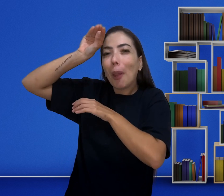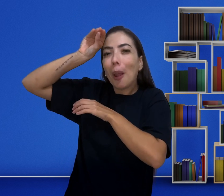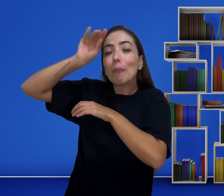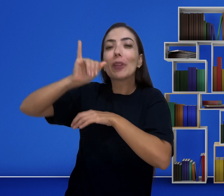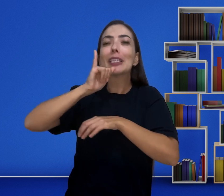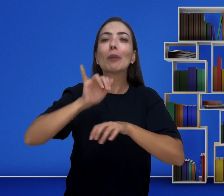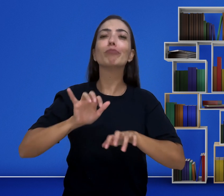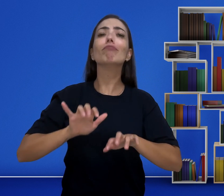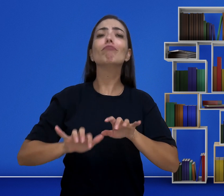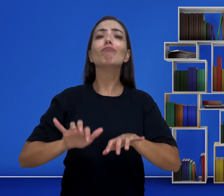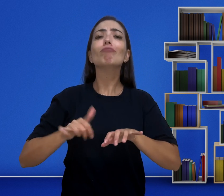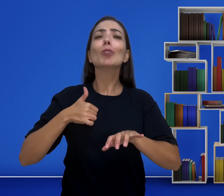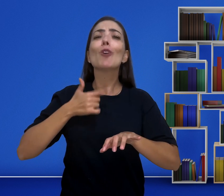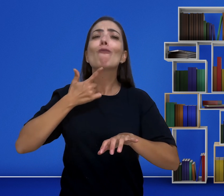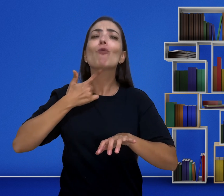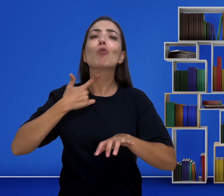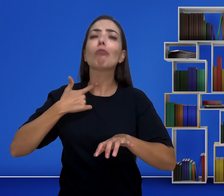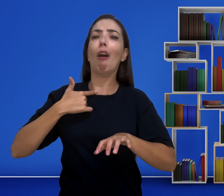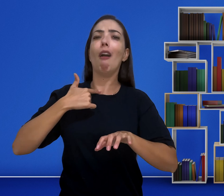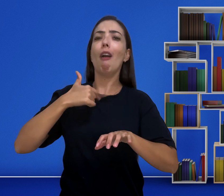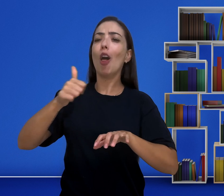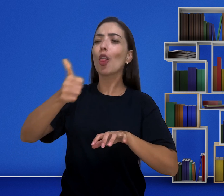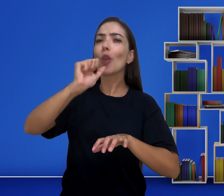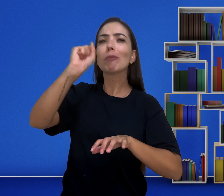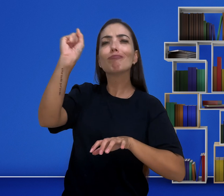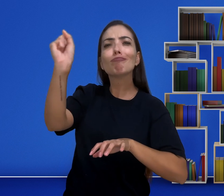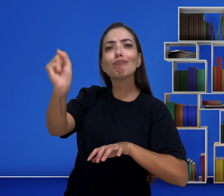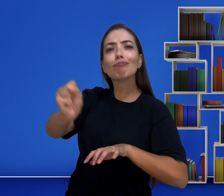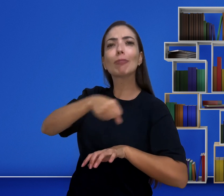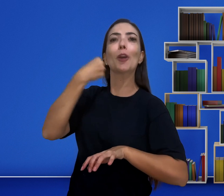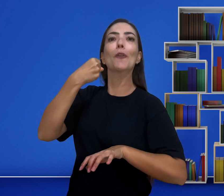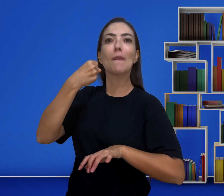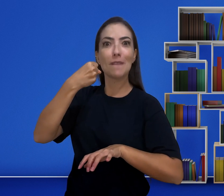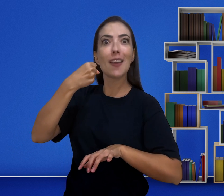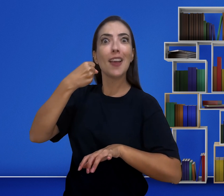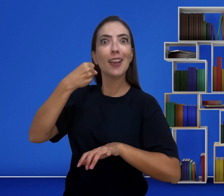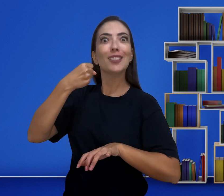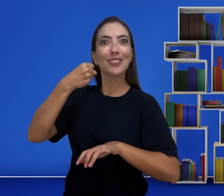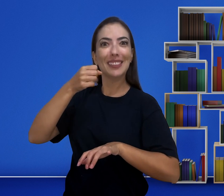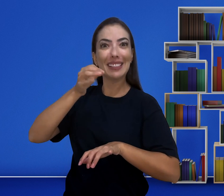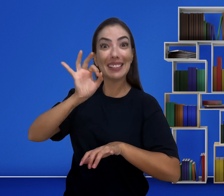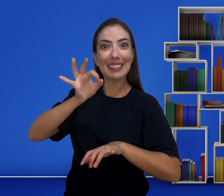Por exemplo, Ai, eu estou com uma vontade de tomar uma cerveja. Correto?